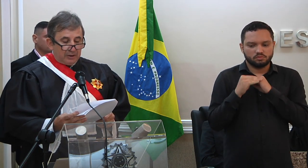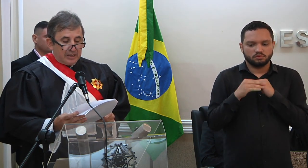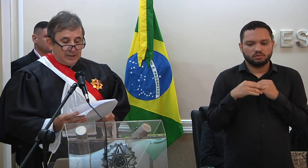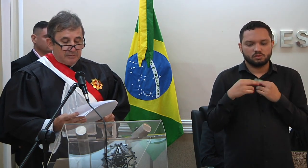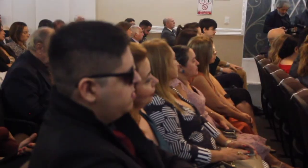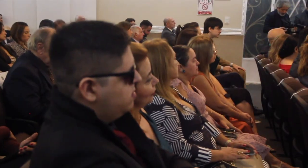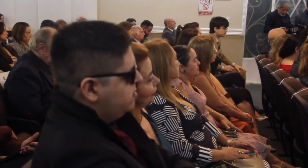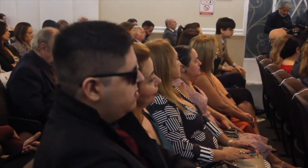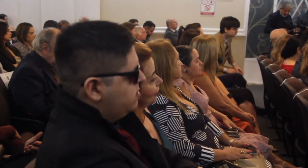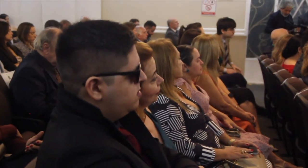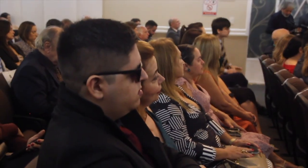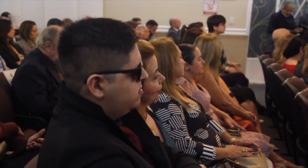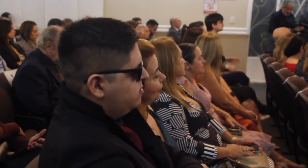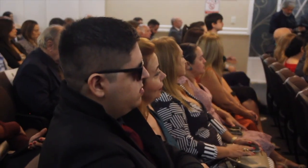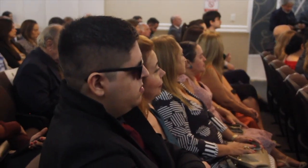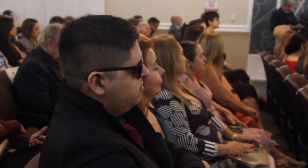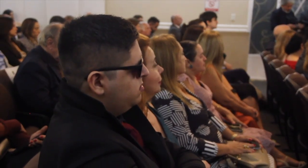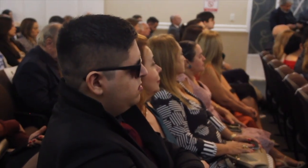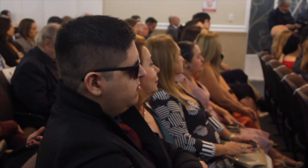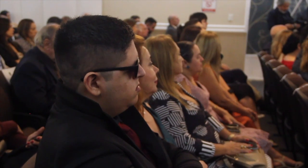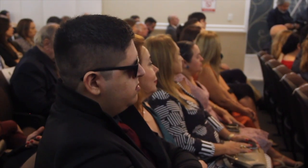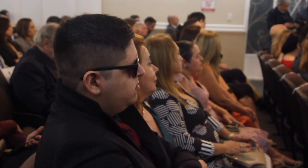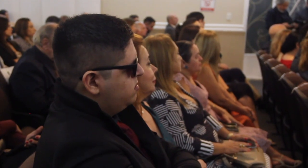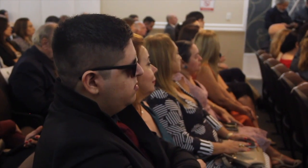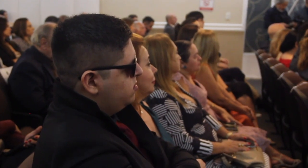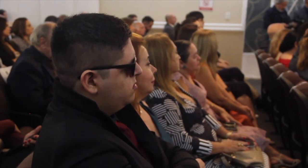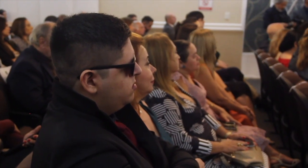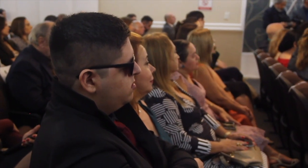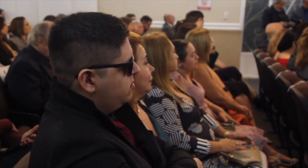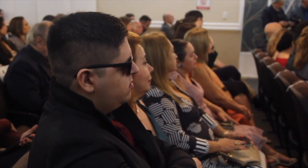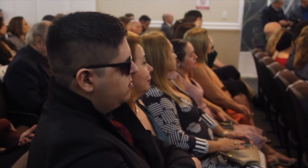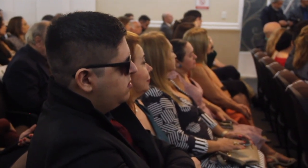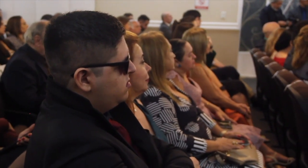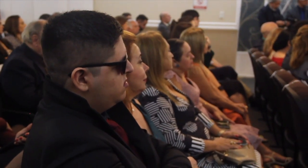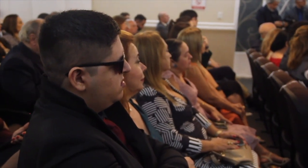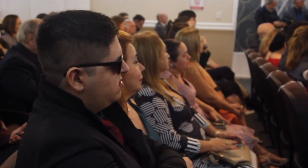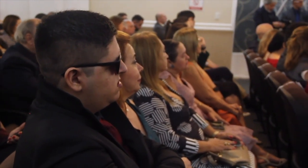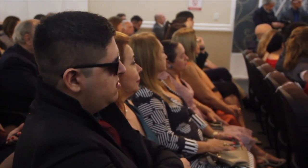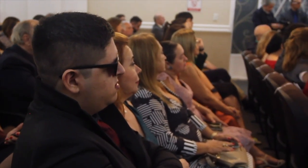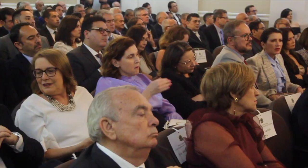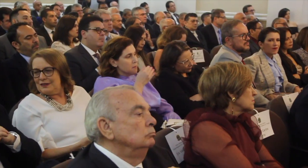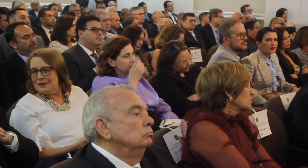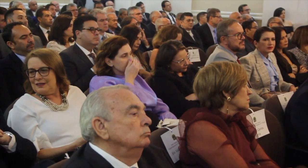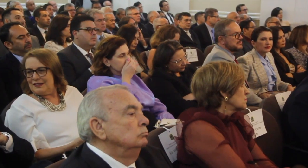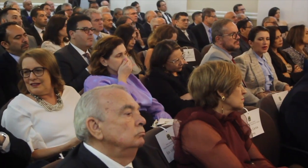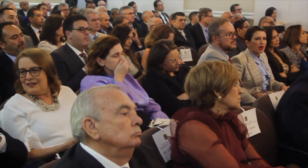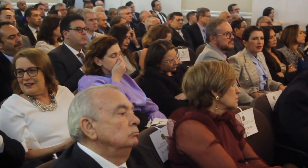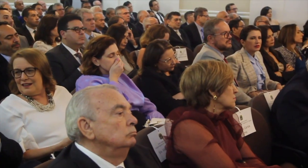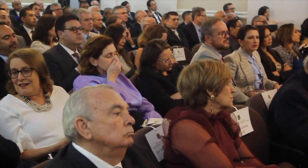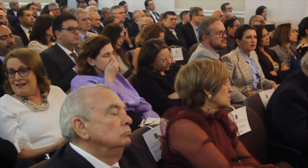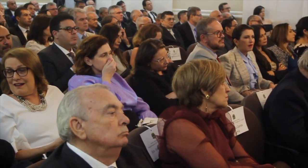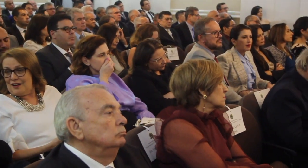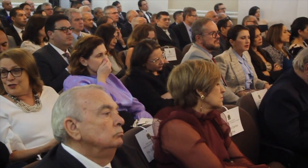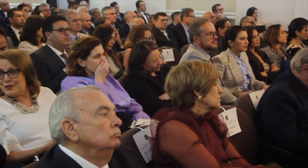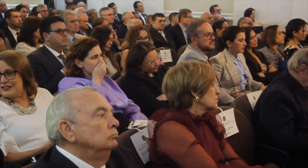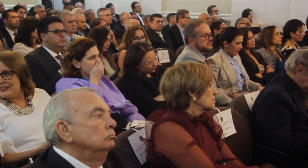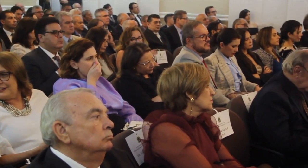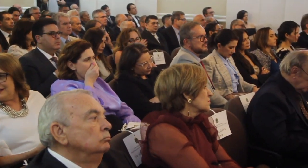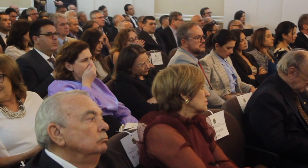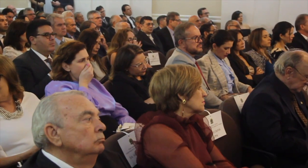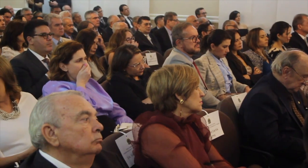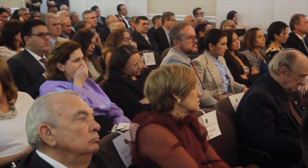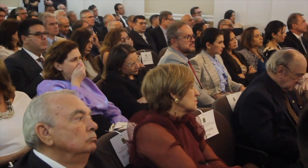que protegemos a dignidade da pessoa humana como primado constitucional porque fonte da cidadania.